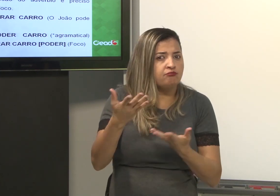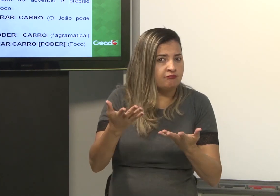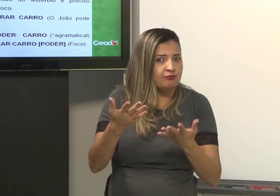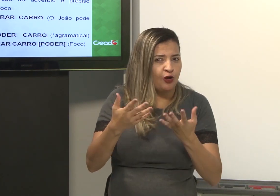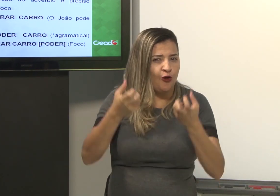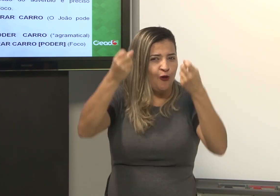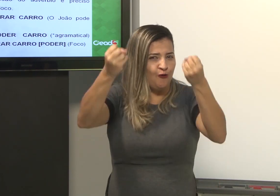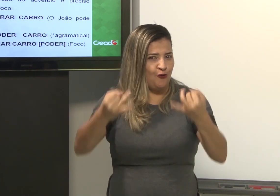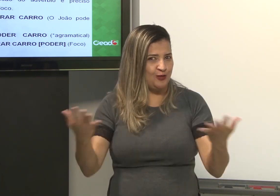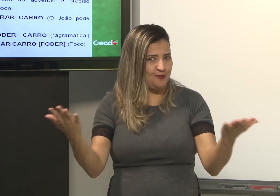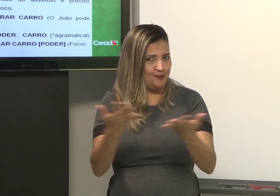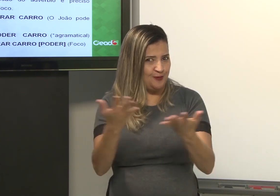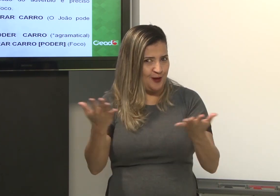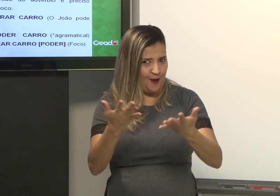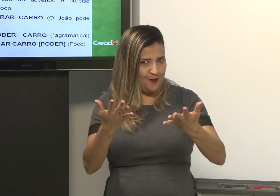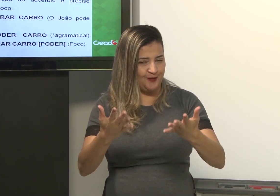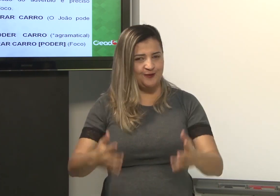Eu vou explicar agora para vocês.